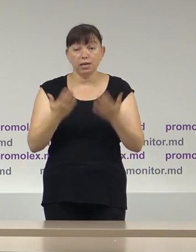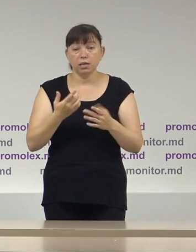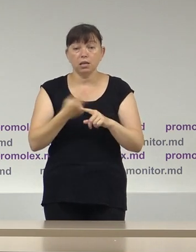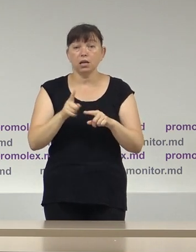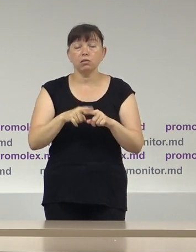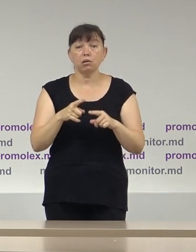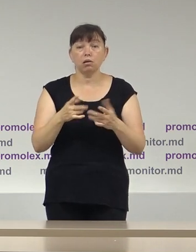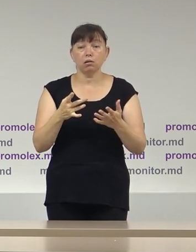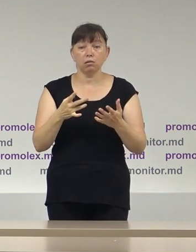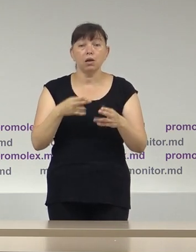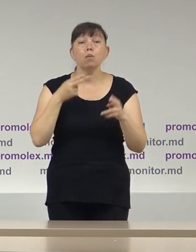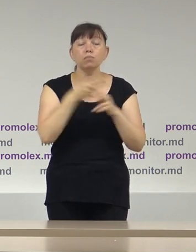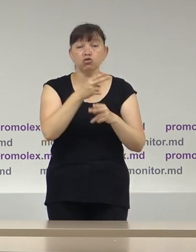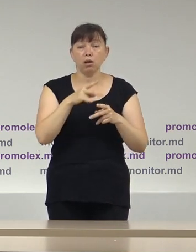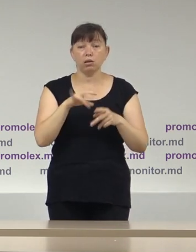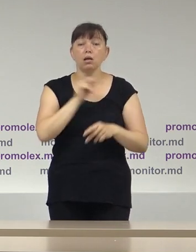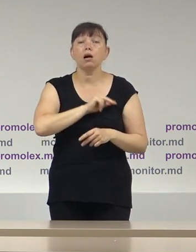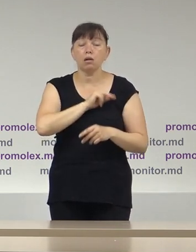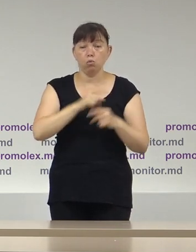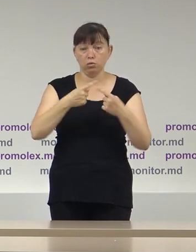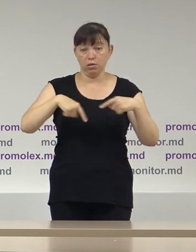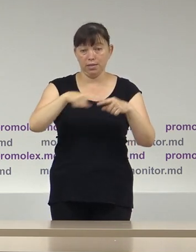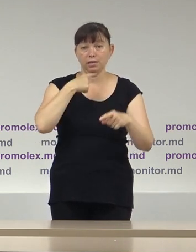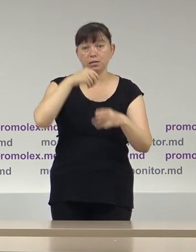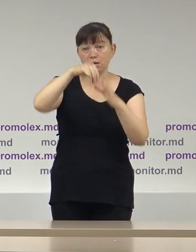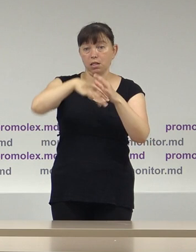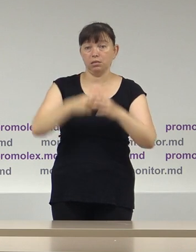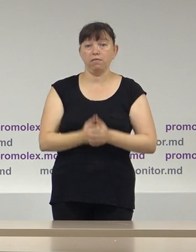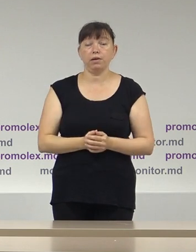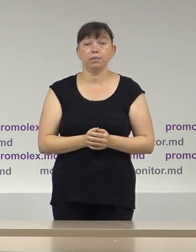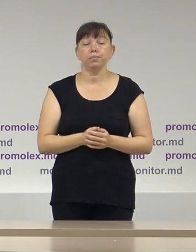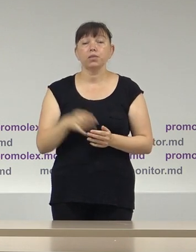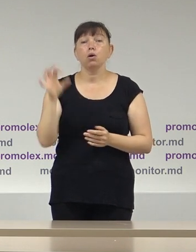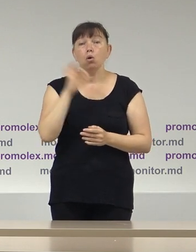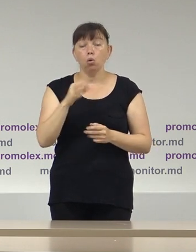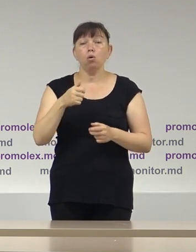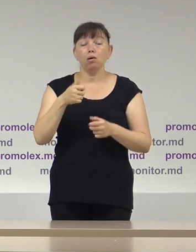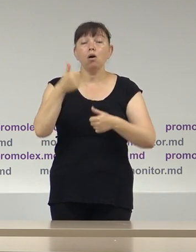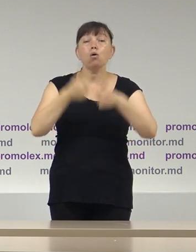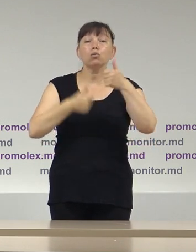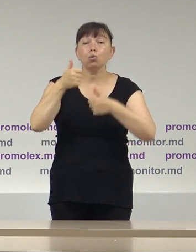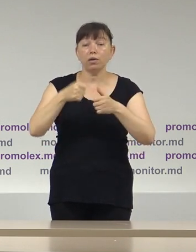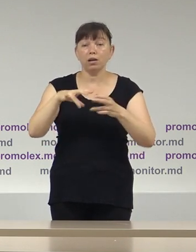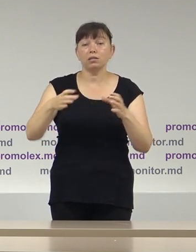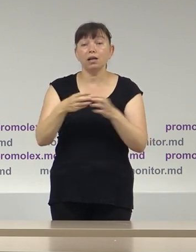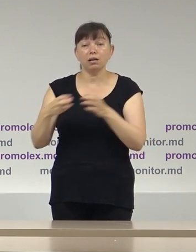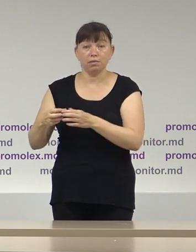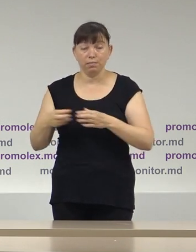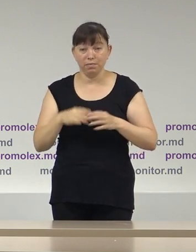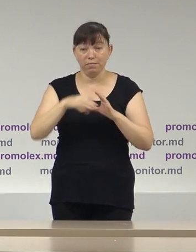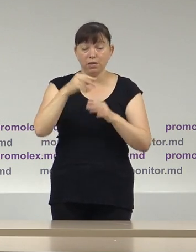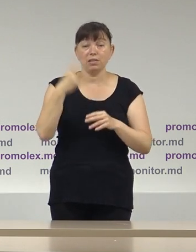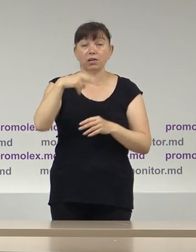lucru perturbă activitatea organelor electorale. Cu privire la concurenții electorale, în perioada